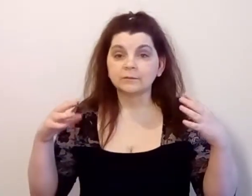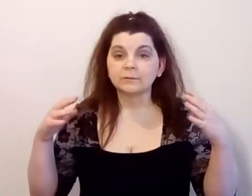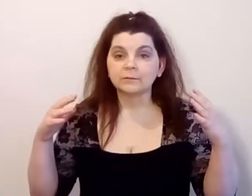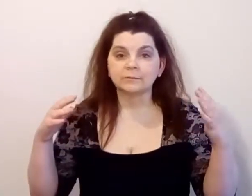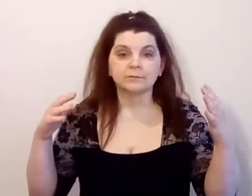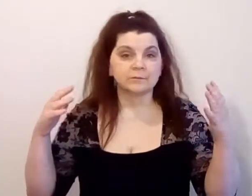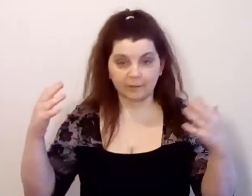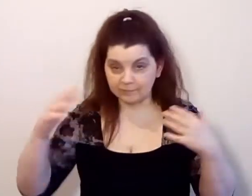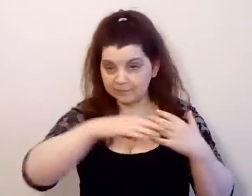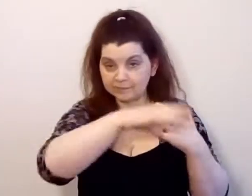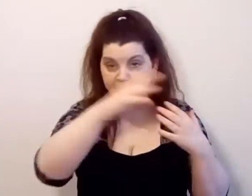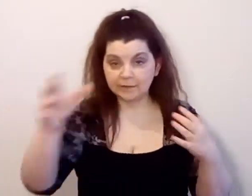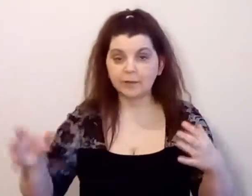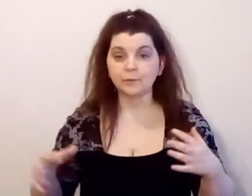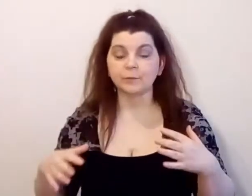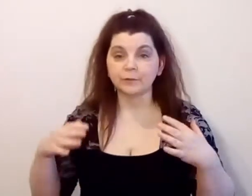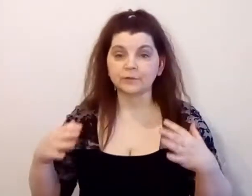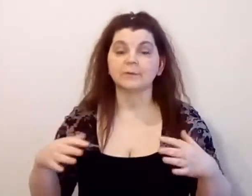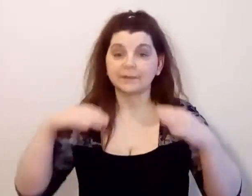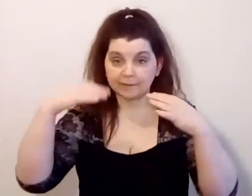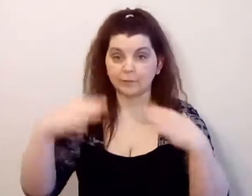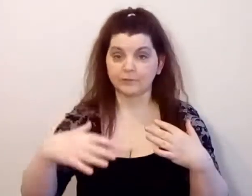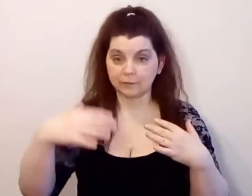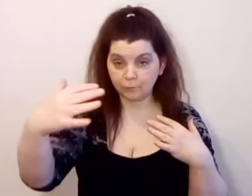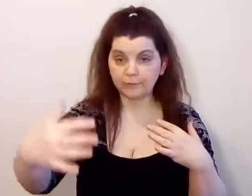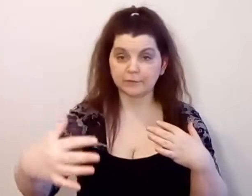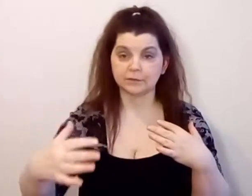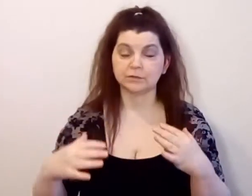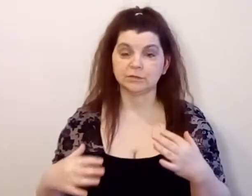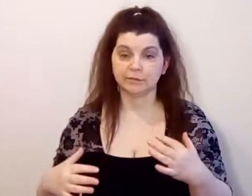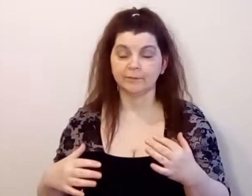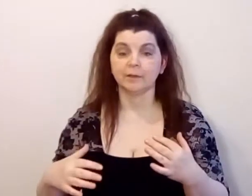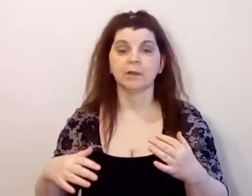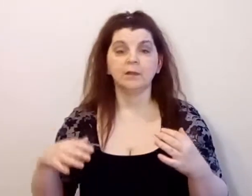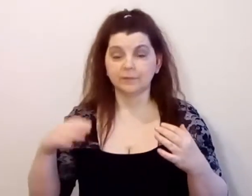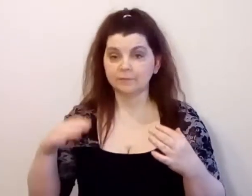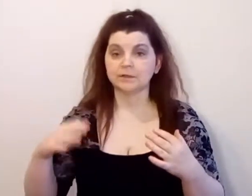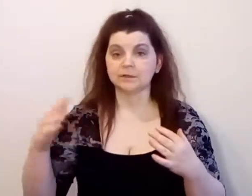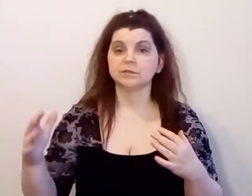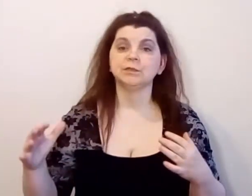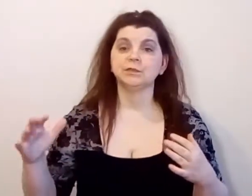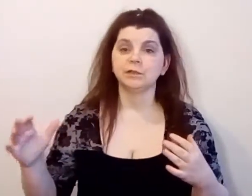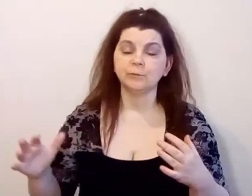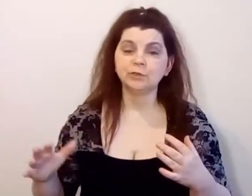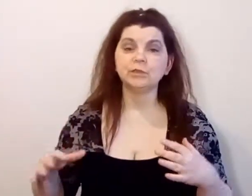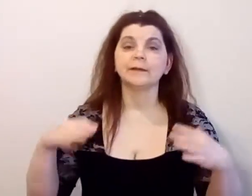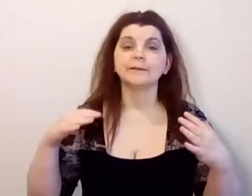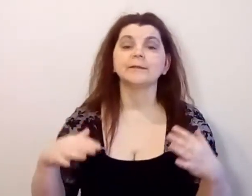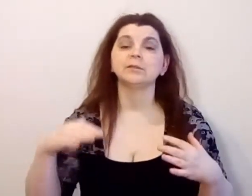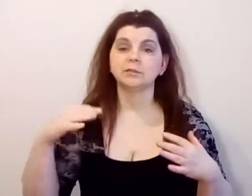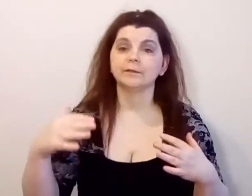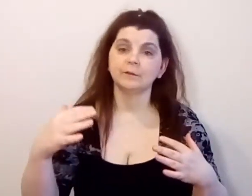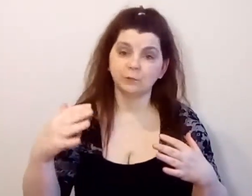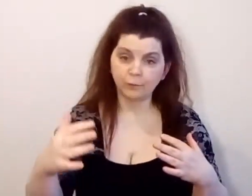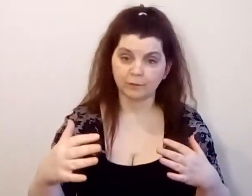все остальные люди просто, когда он заходит, человек, неважно, женщина или мужчина, когда этот человек заходит,